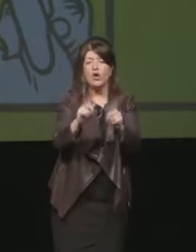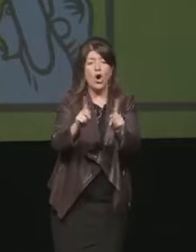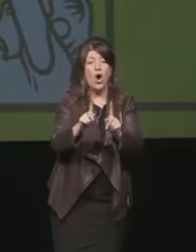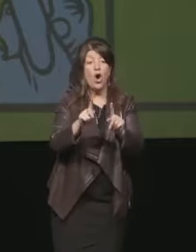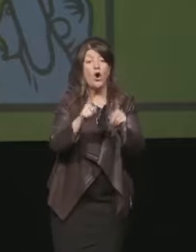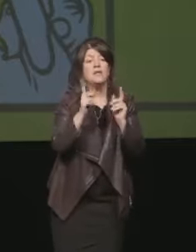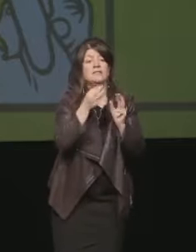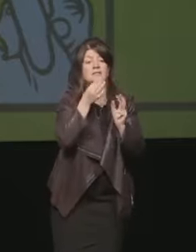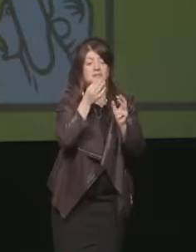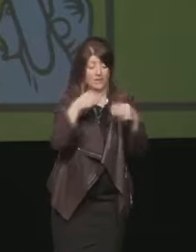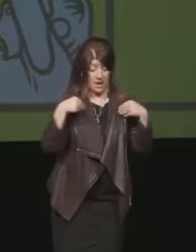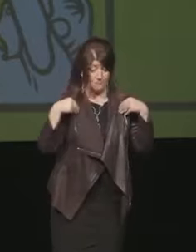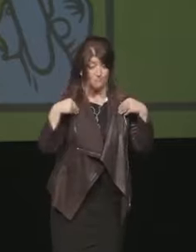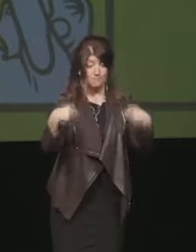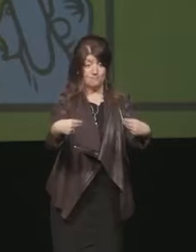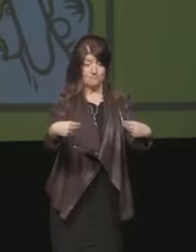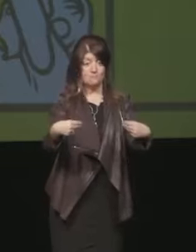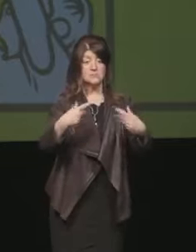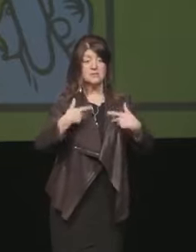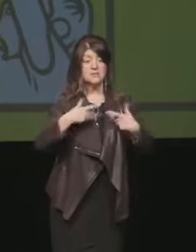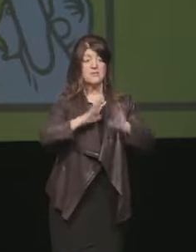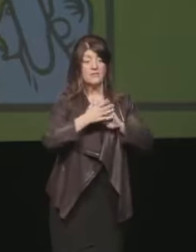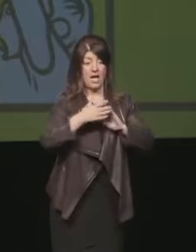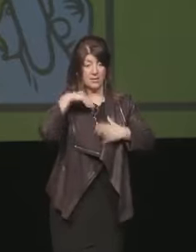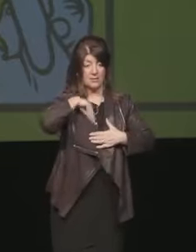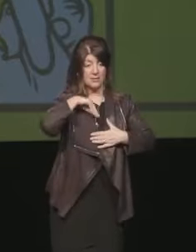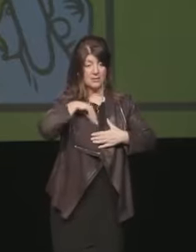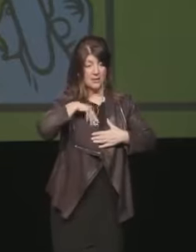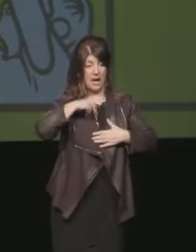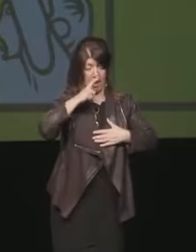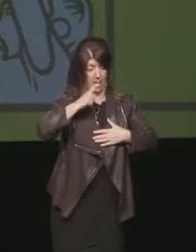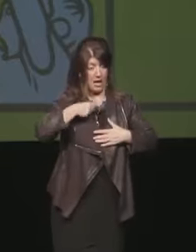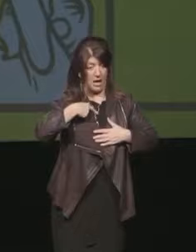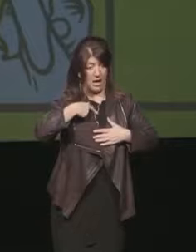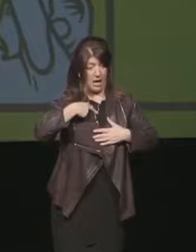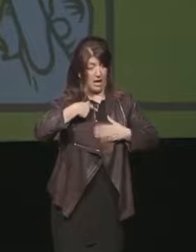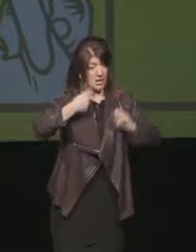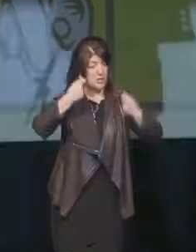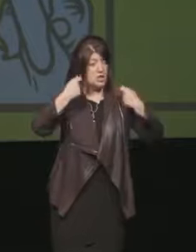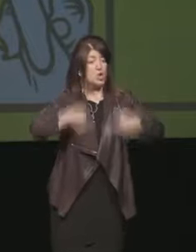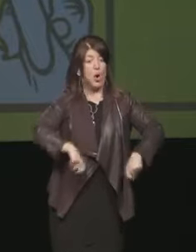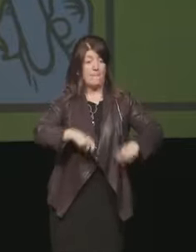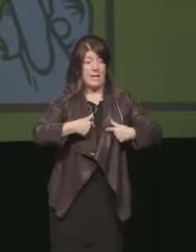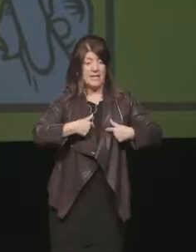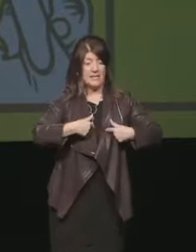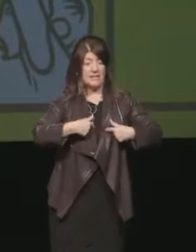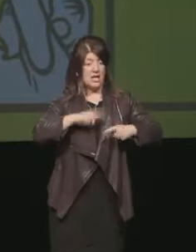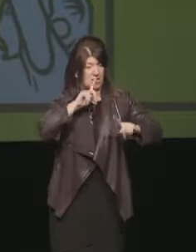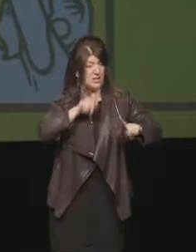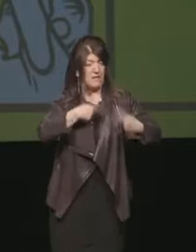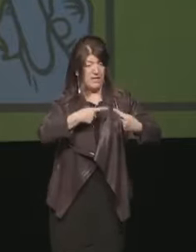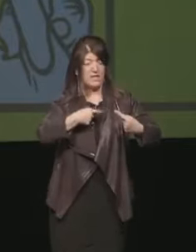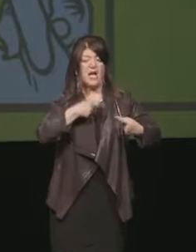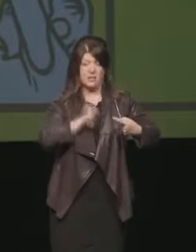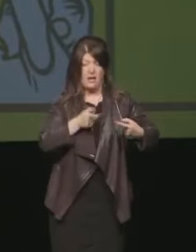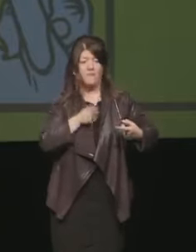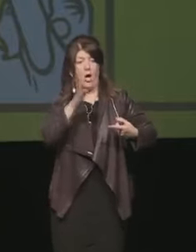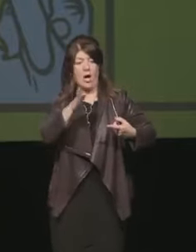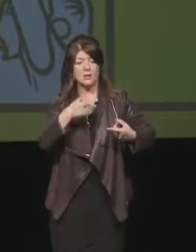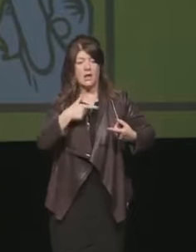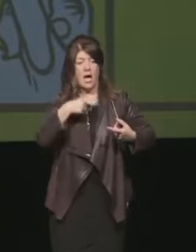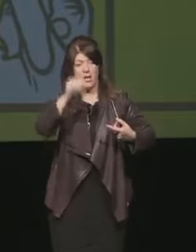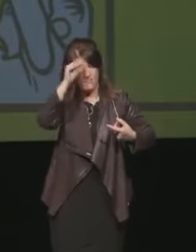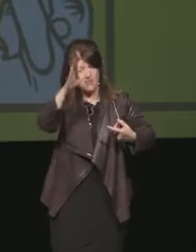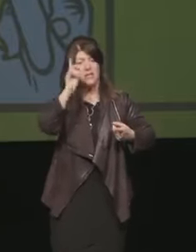cresce se non scommette su se stesso è come dire su questo territorio un'altra manifestazione di